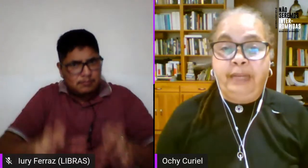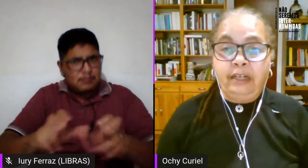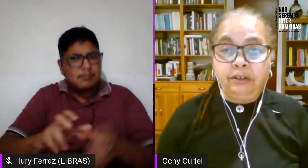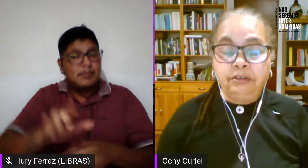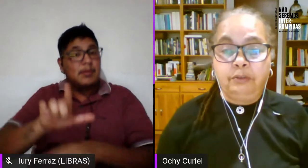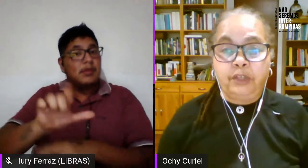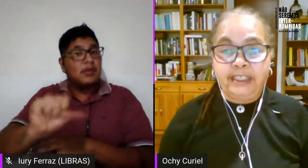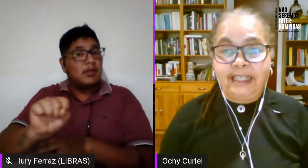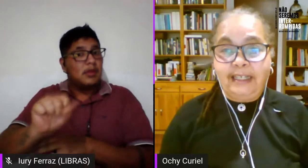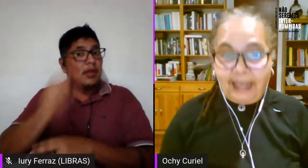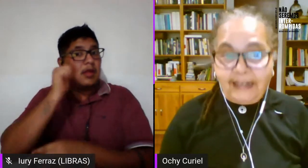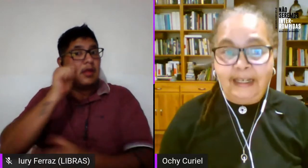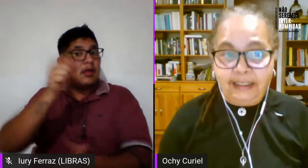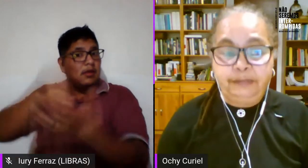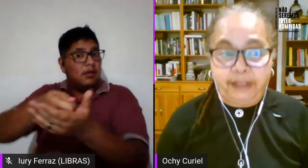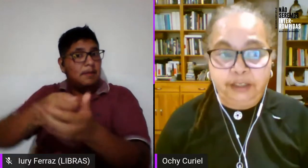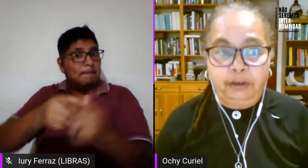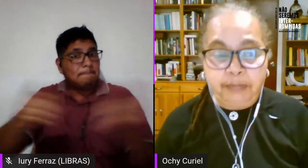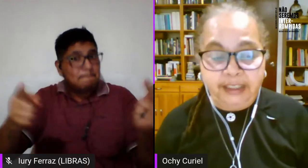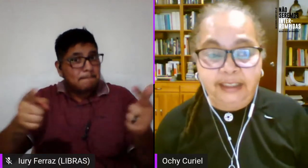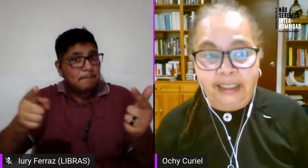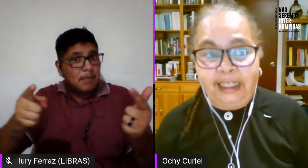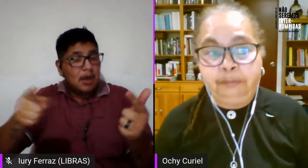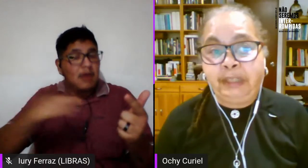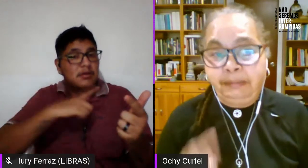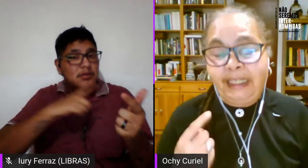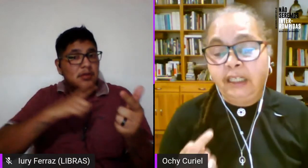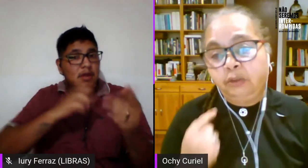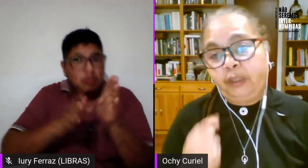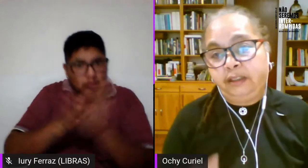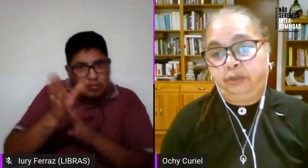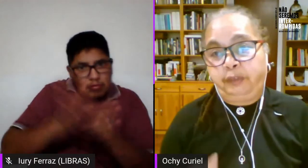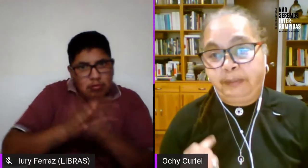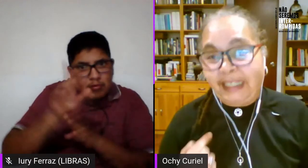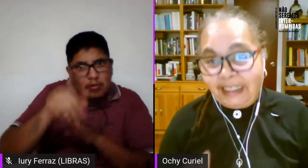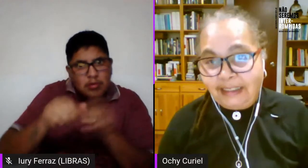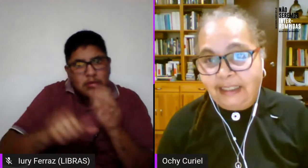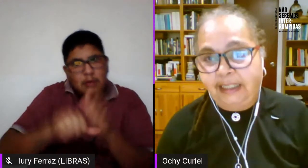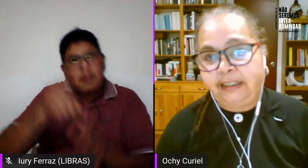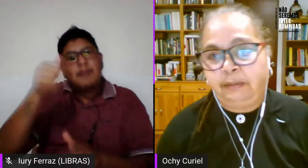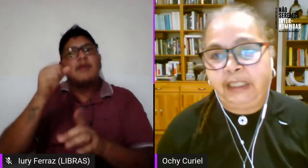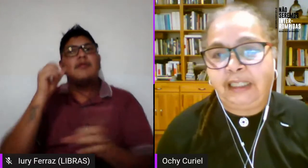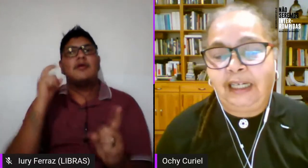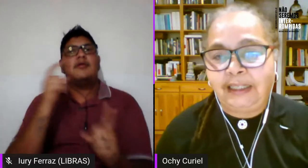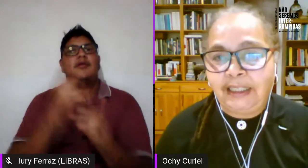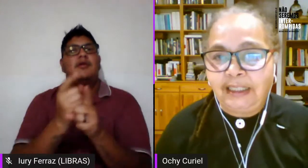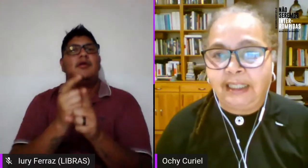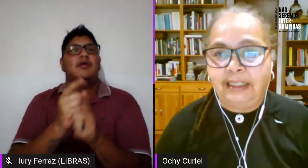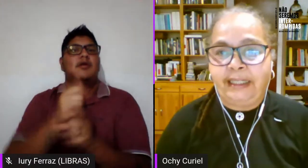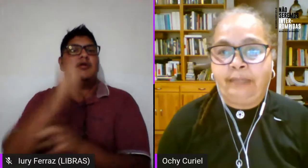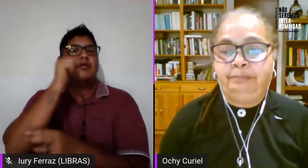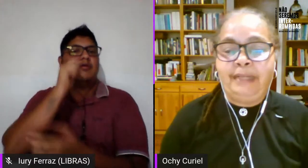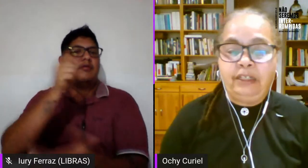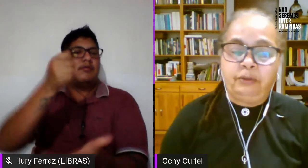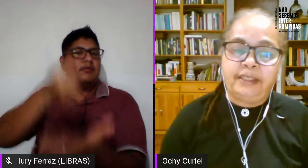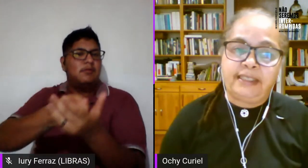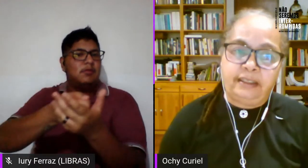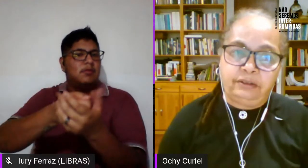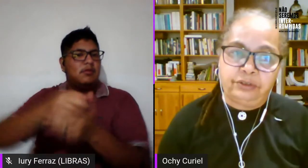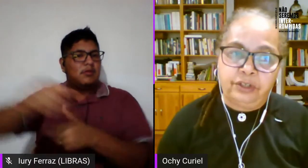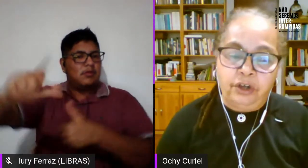pero como dice Eliana efectivamente el primer encuentro feminista de América Latina en